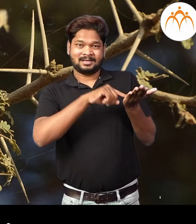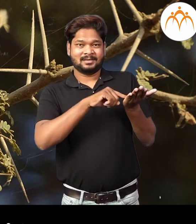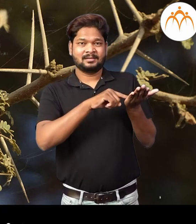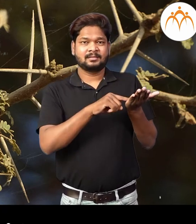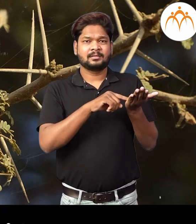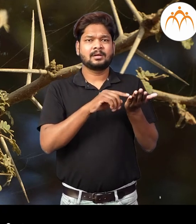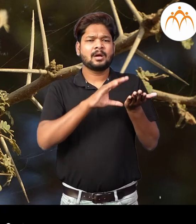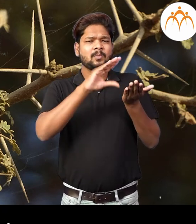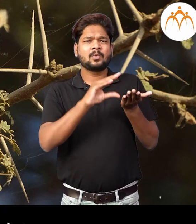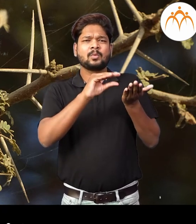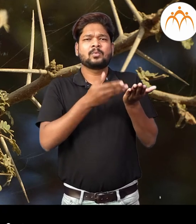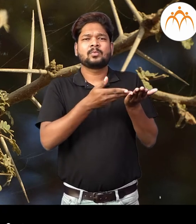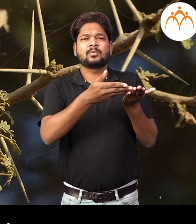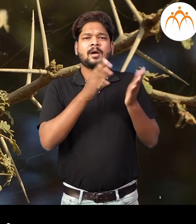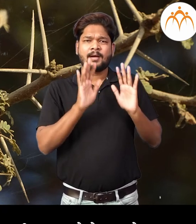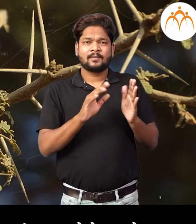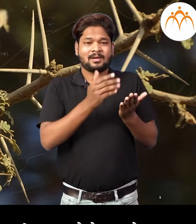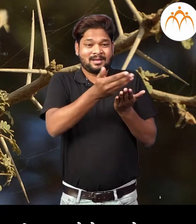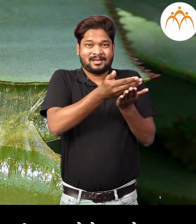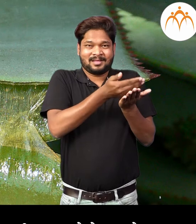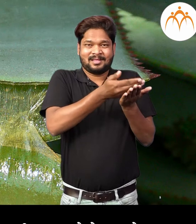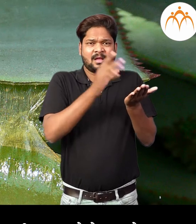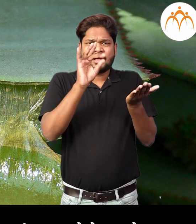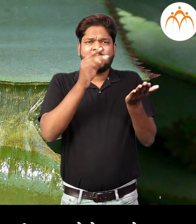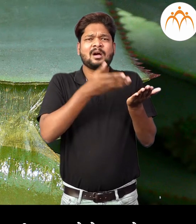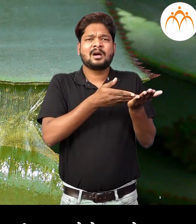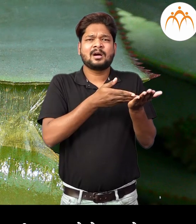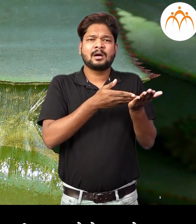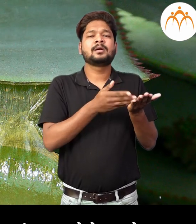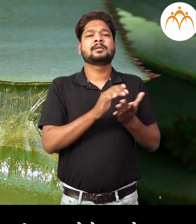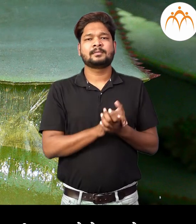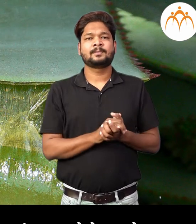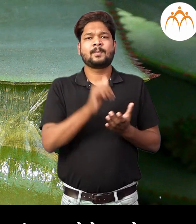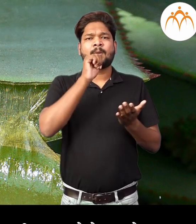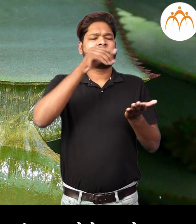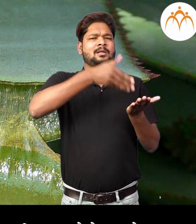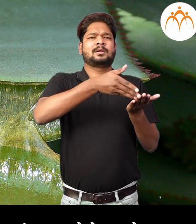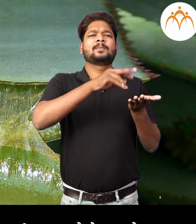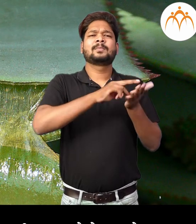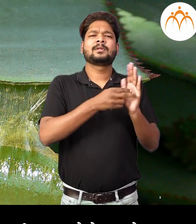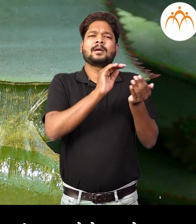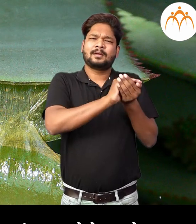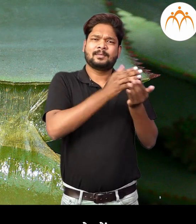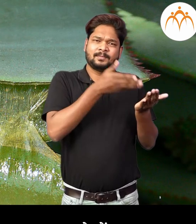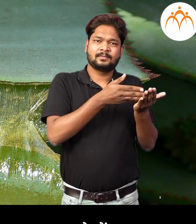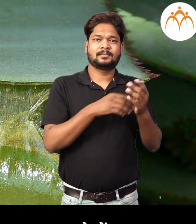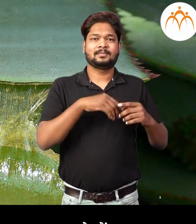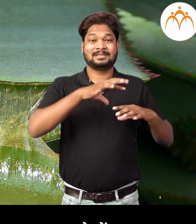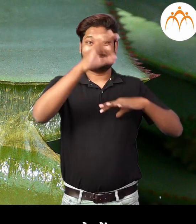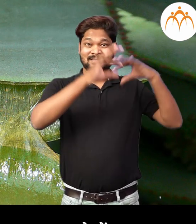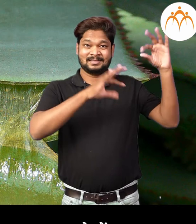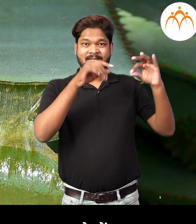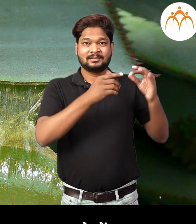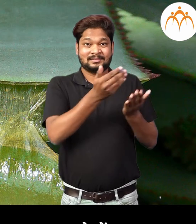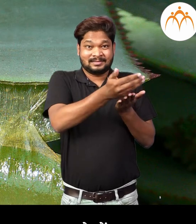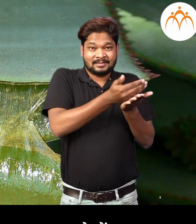माउसल असतात या पानान मधे गर असतो त्यात पानी साठोलेले असते कोरफडीचे